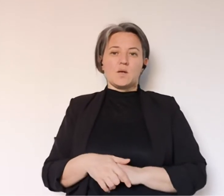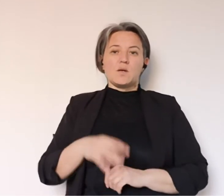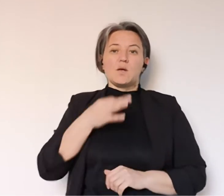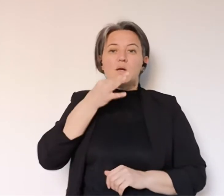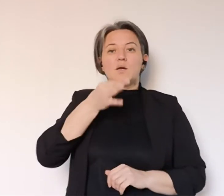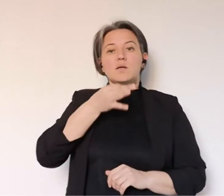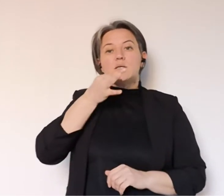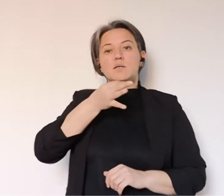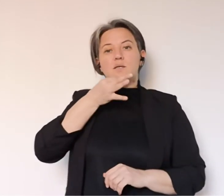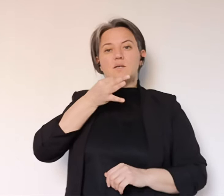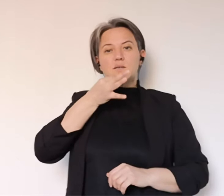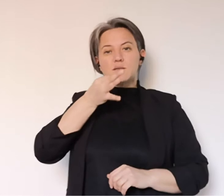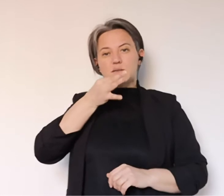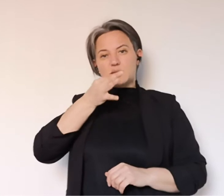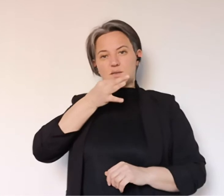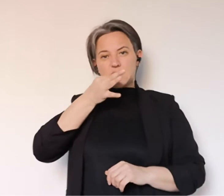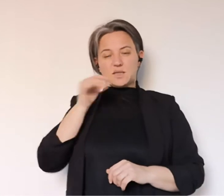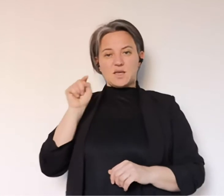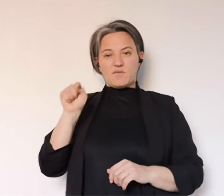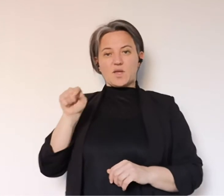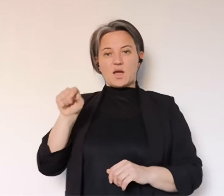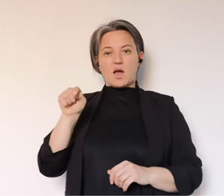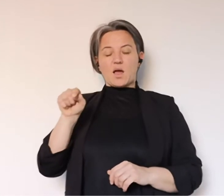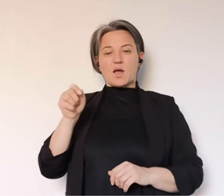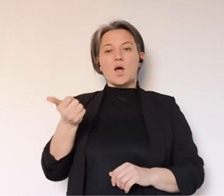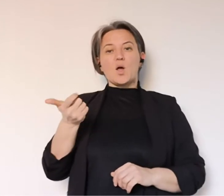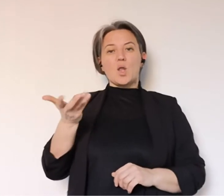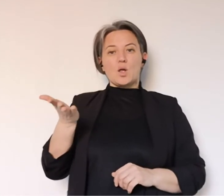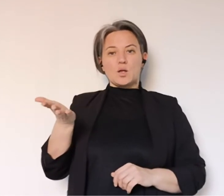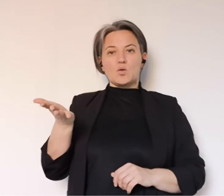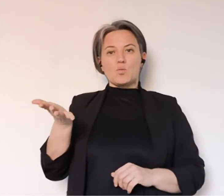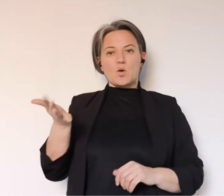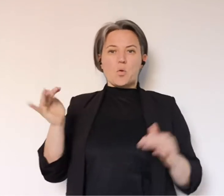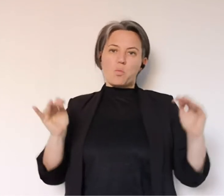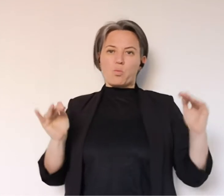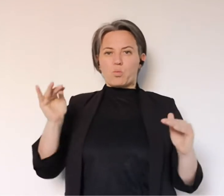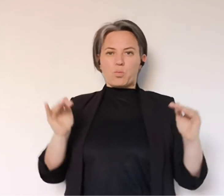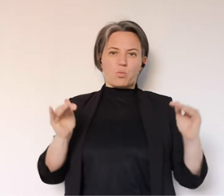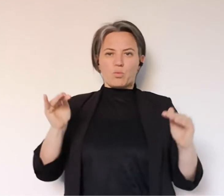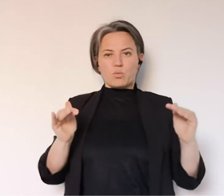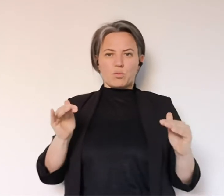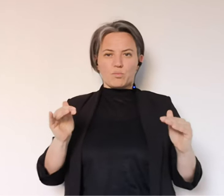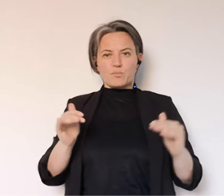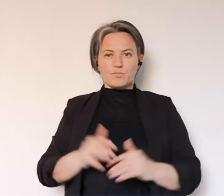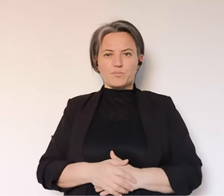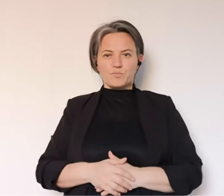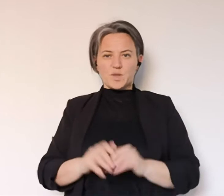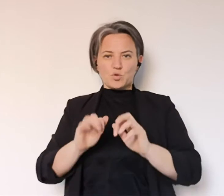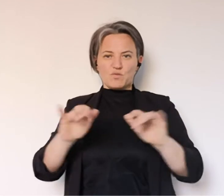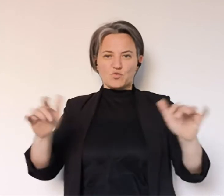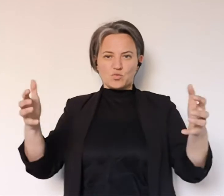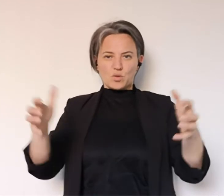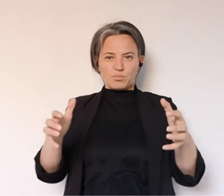durante la giornata di ieri, quindi questo ci dà il senso di un dato che si